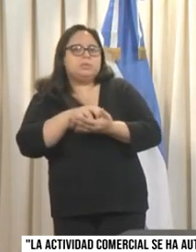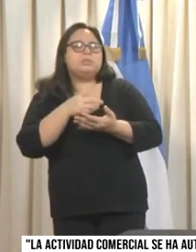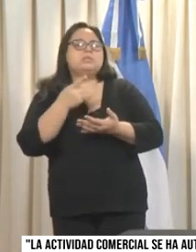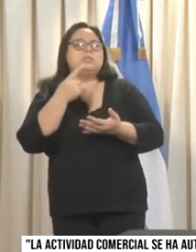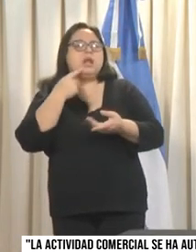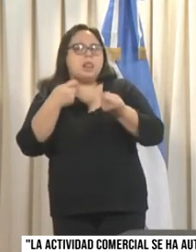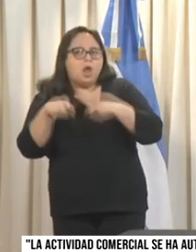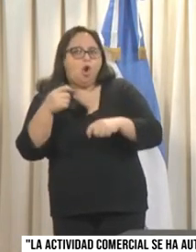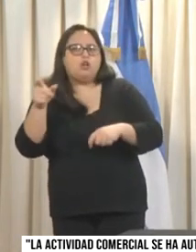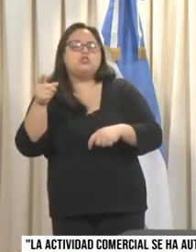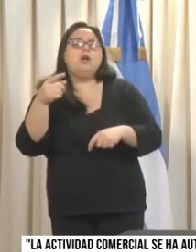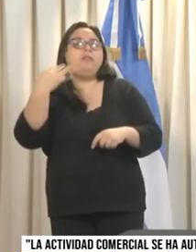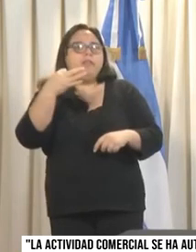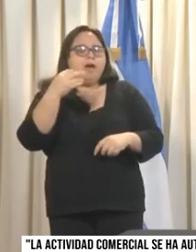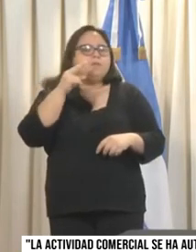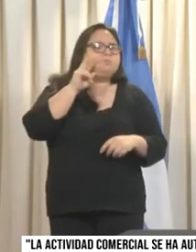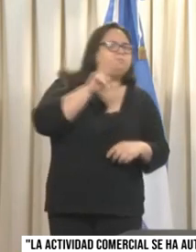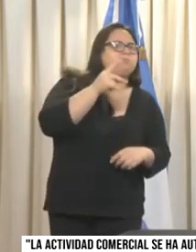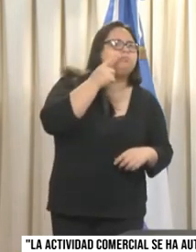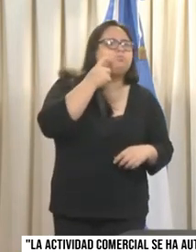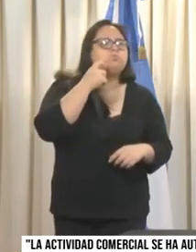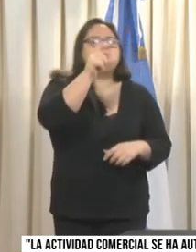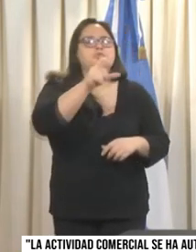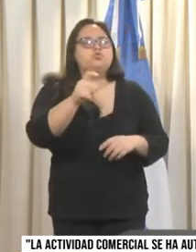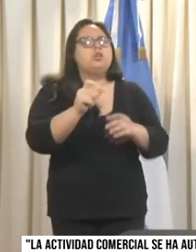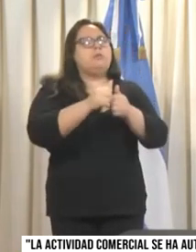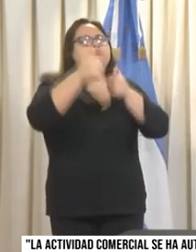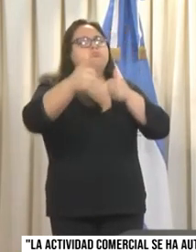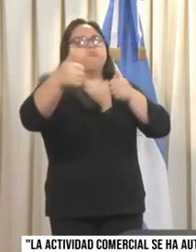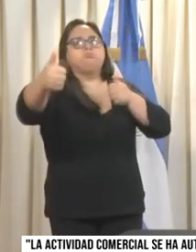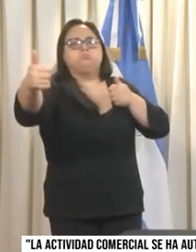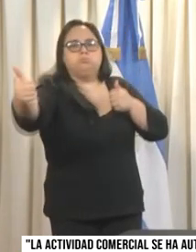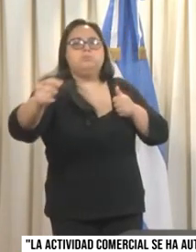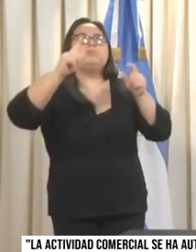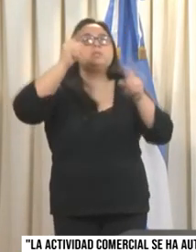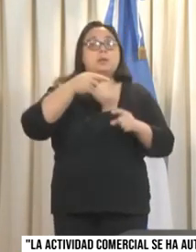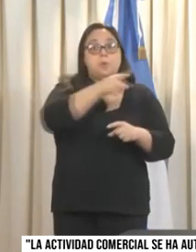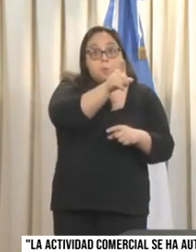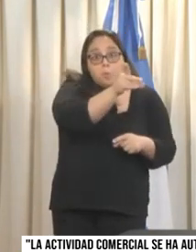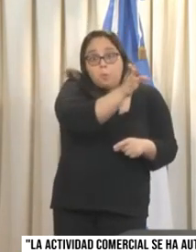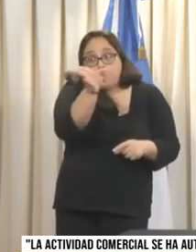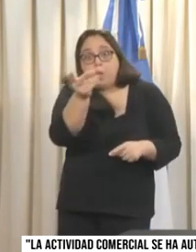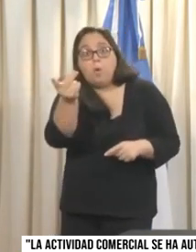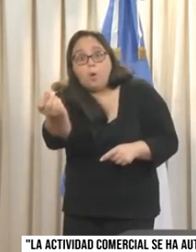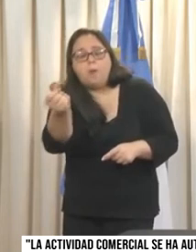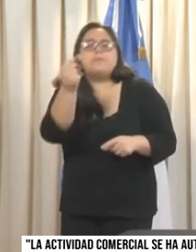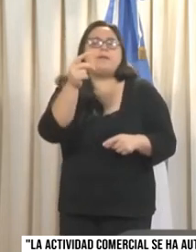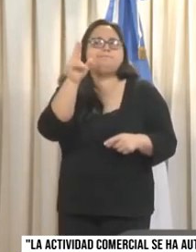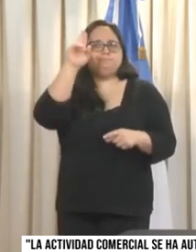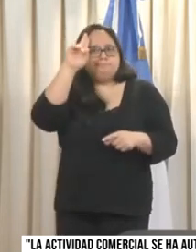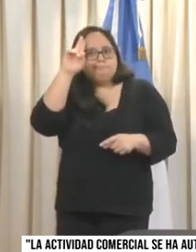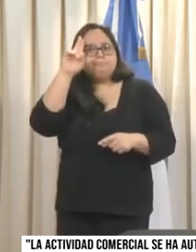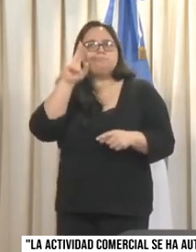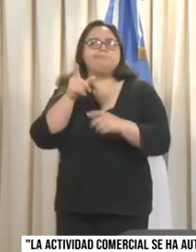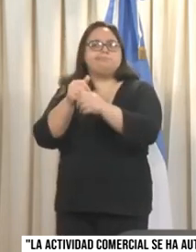seguridad y distanciamiento, y los ciudadanos que vayan a los comercios que lo hagan responsablemente, que hagan un uso acorde